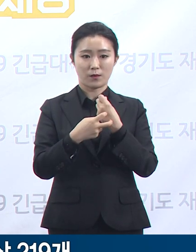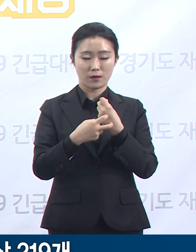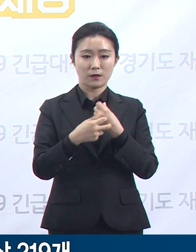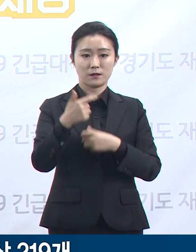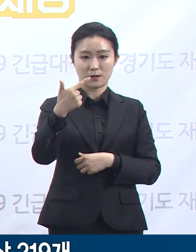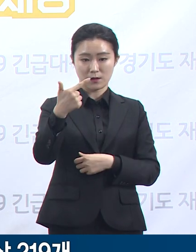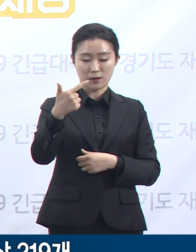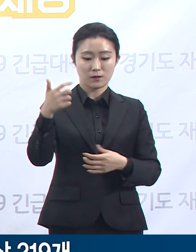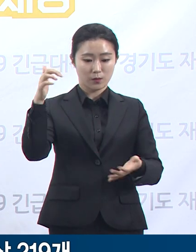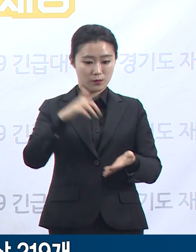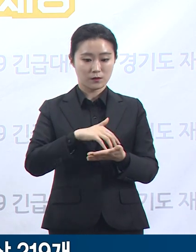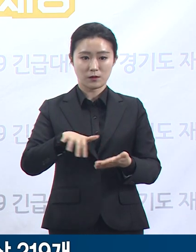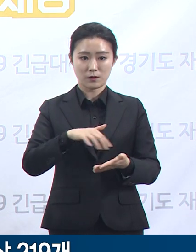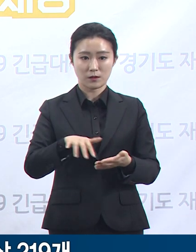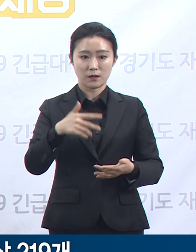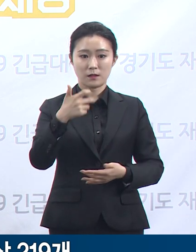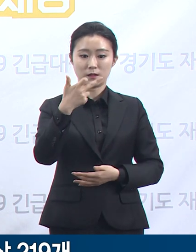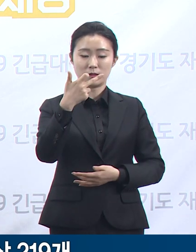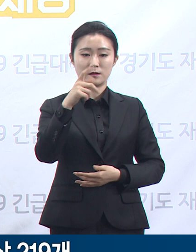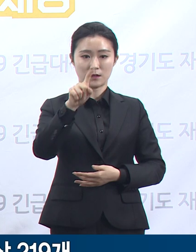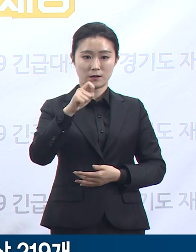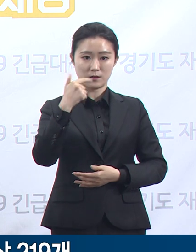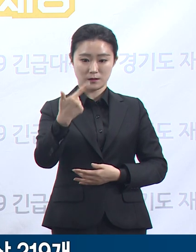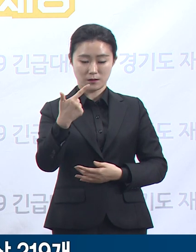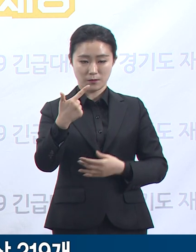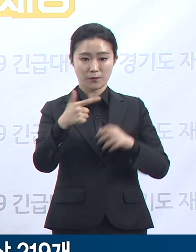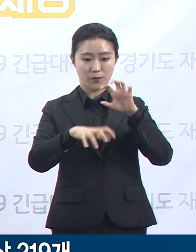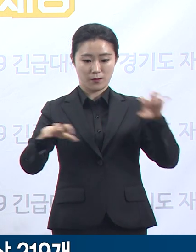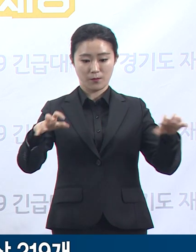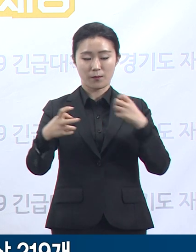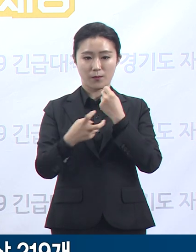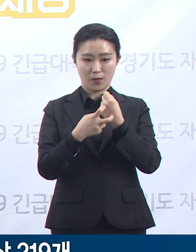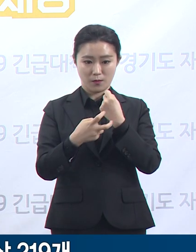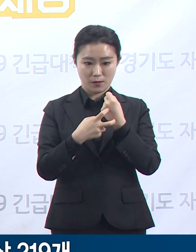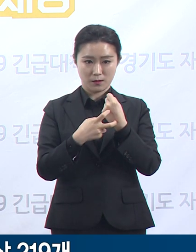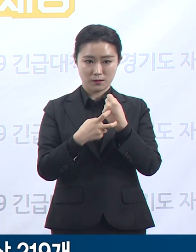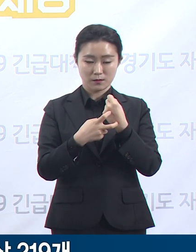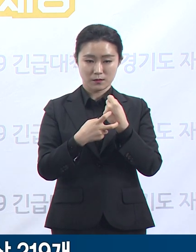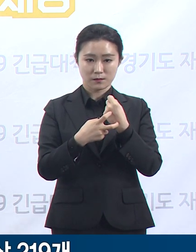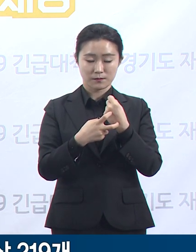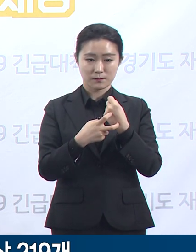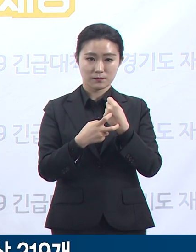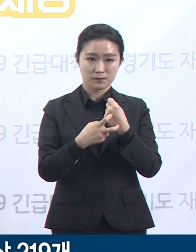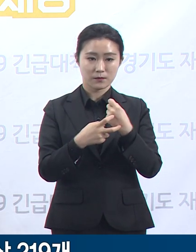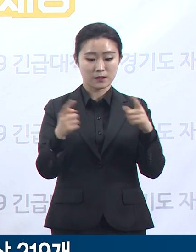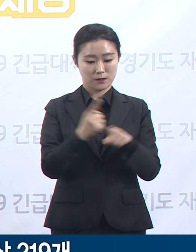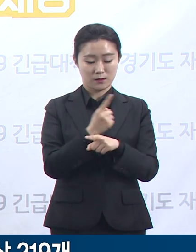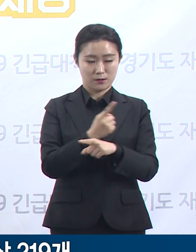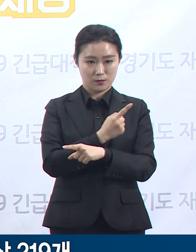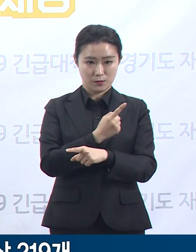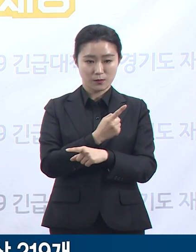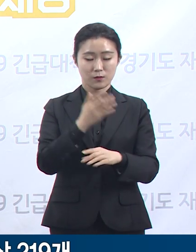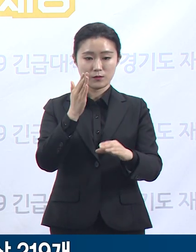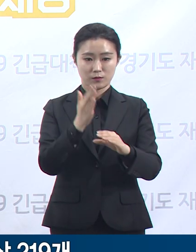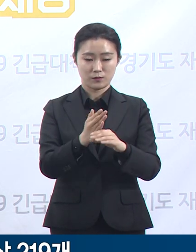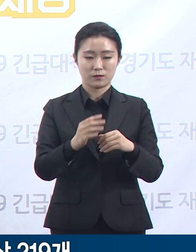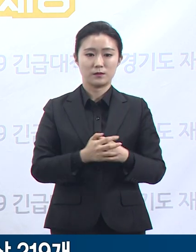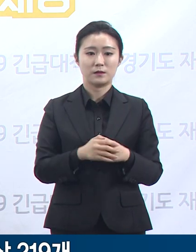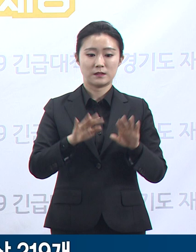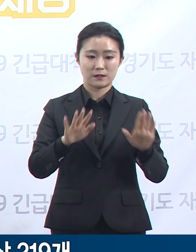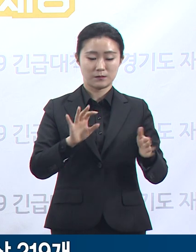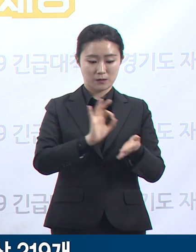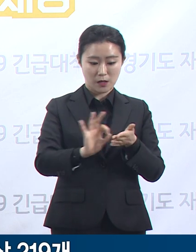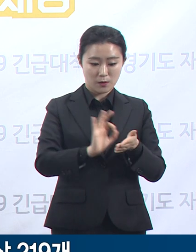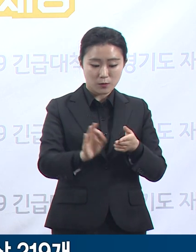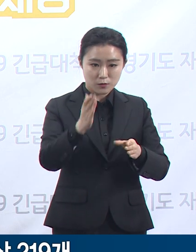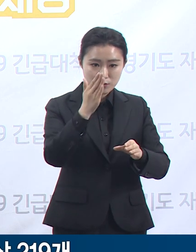총 16개 병원에 528개의 확진자 치료병상을 확보하고 있으며 현재 사용 중인 병상은 41.5